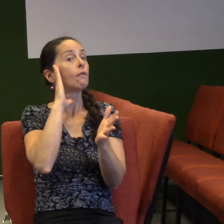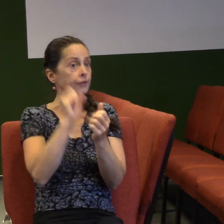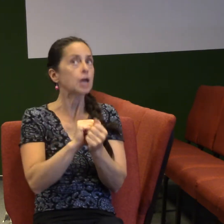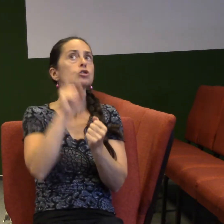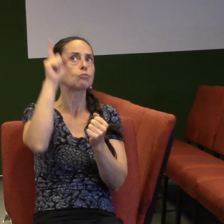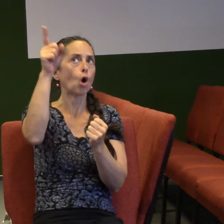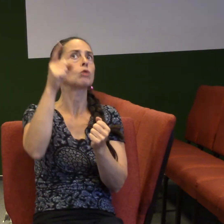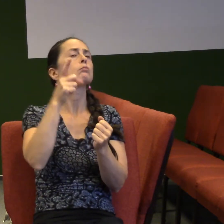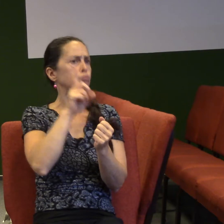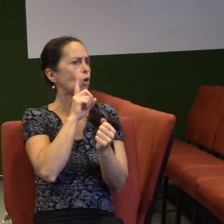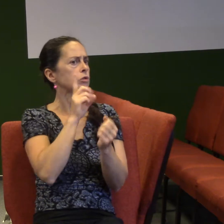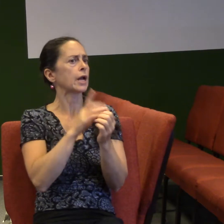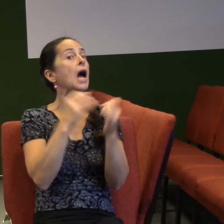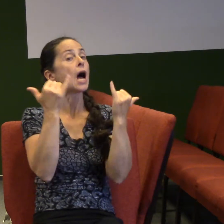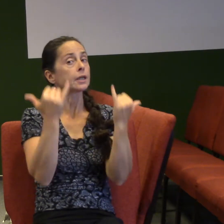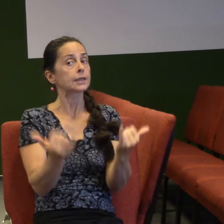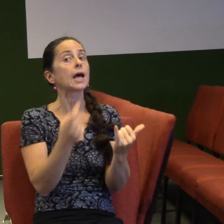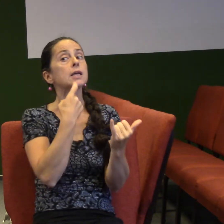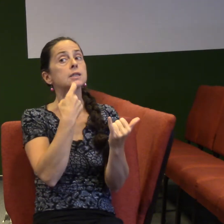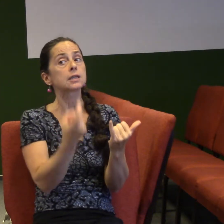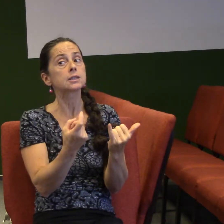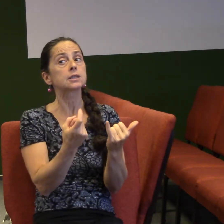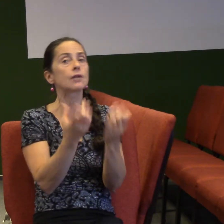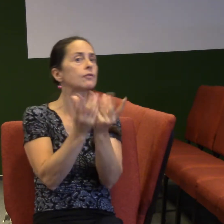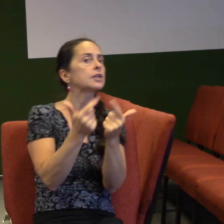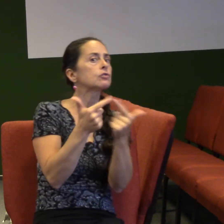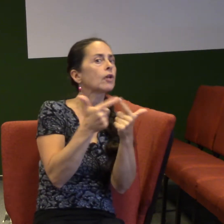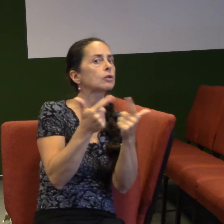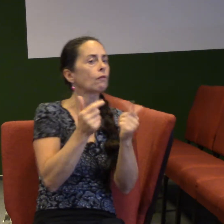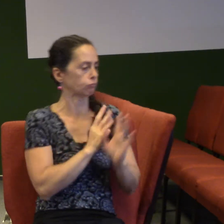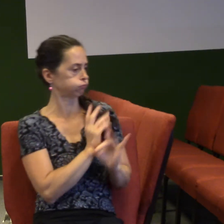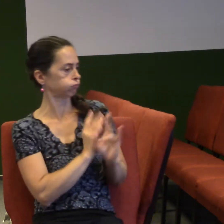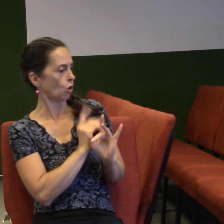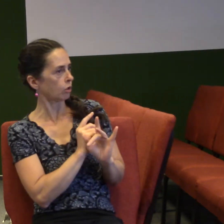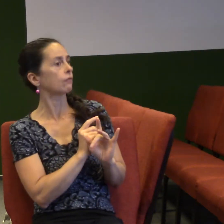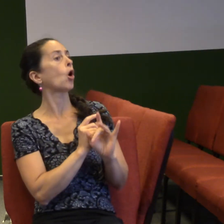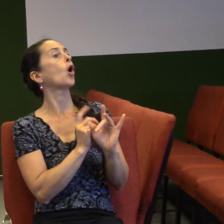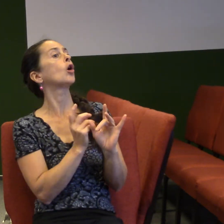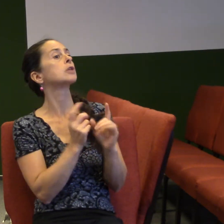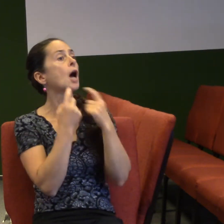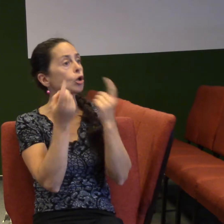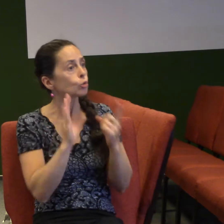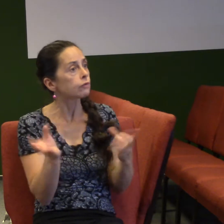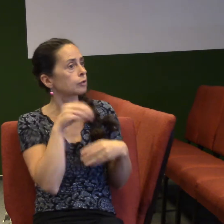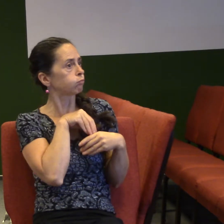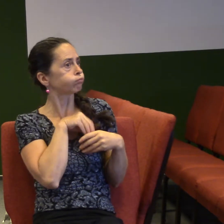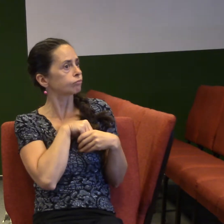chci mluvit o tom dneska, chci mluvit o duchu svatém a chci mluvit o hodlivosti. O hodlivém hledání, o